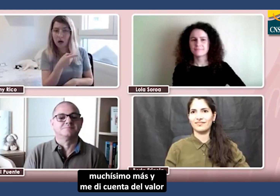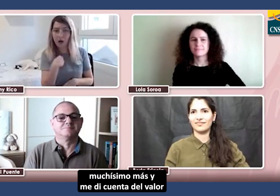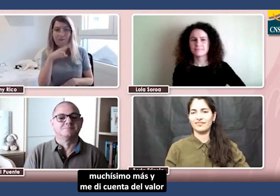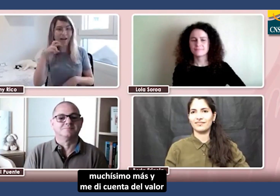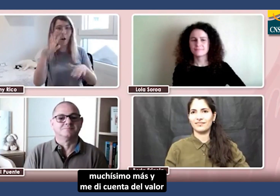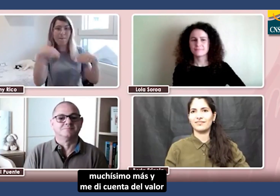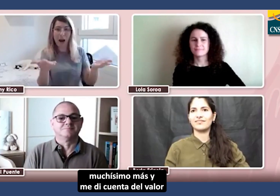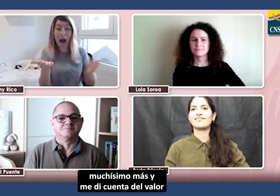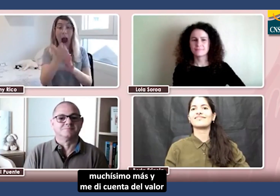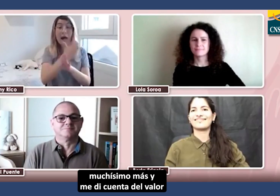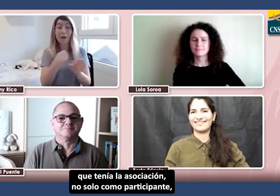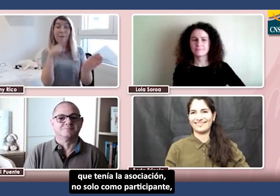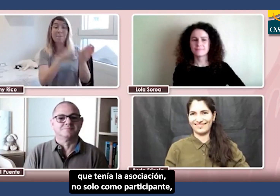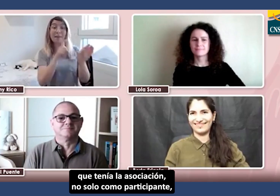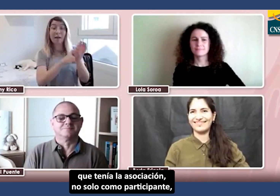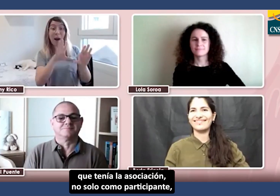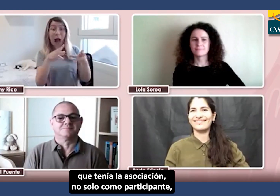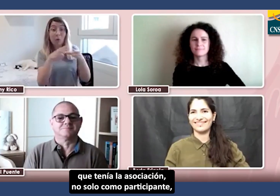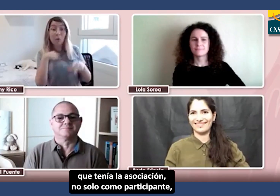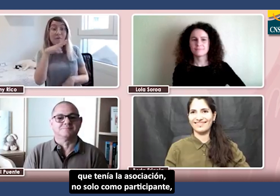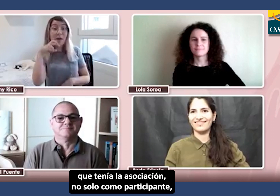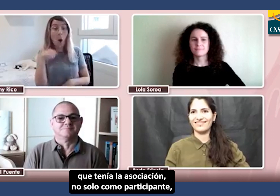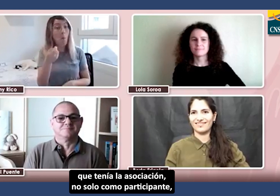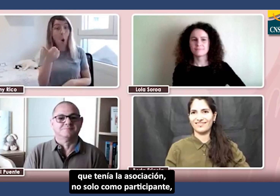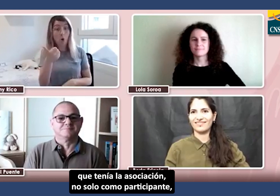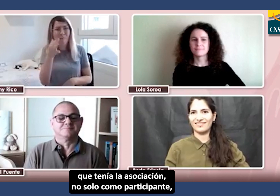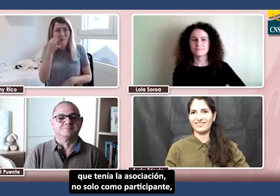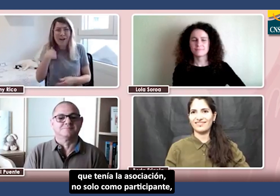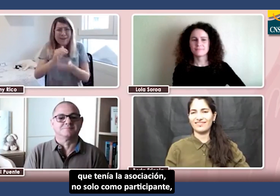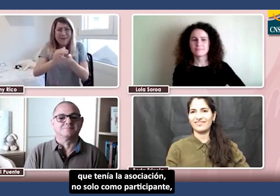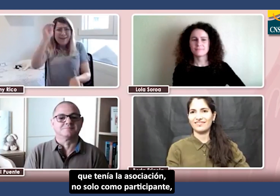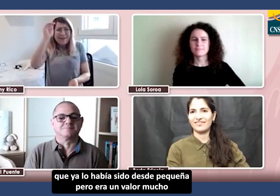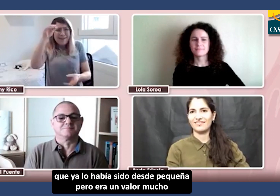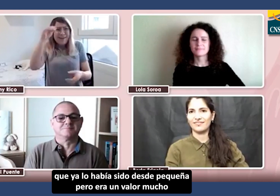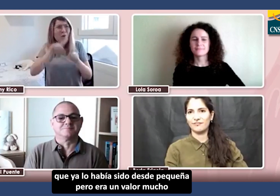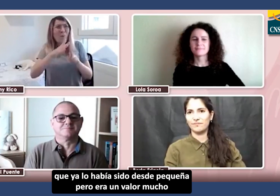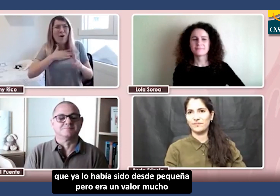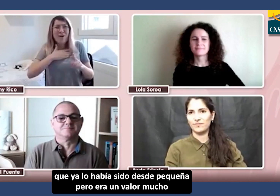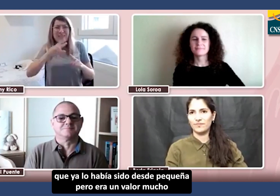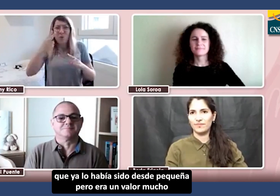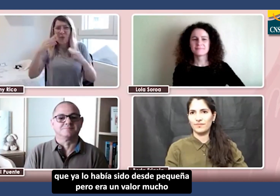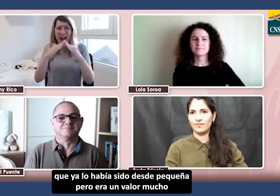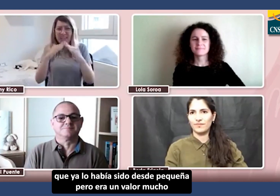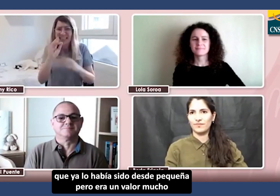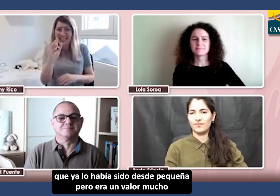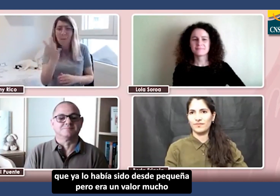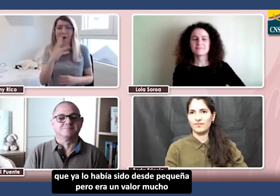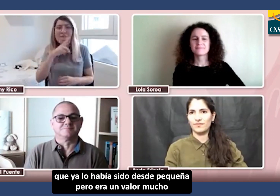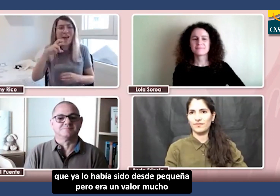Y me di cuenta del valor que tenía la asociación, no solo como participante, que ya lo había sido